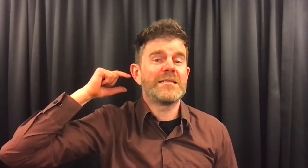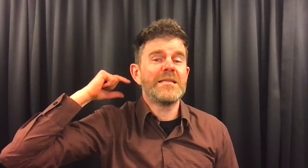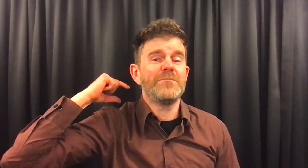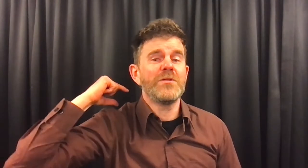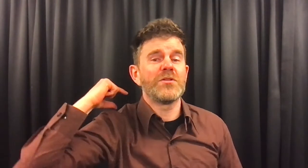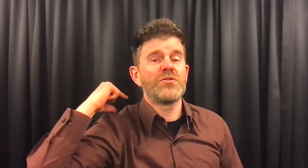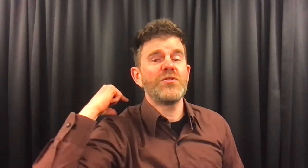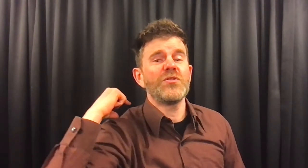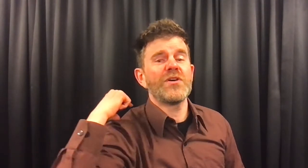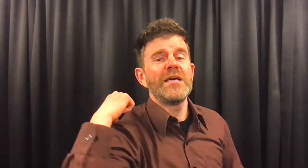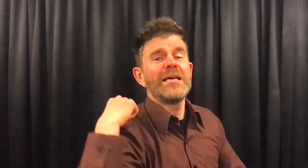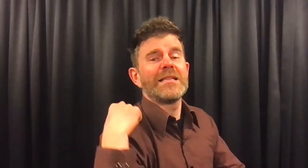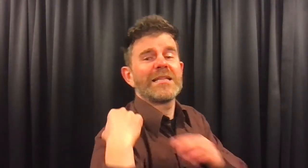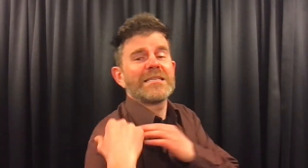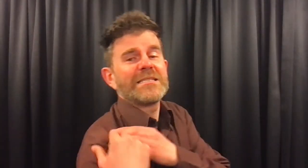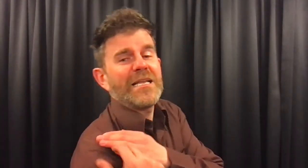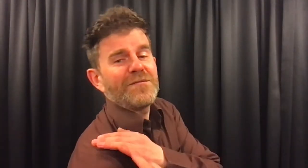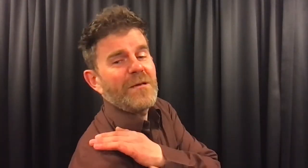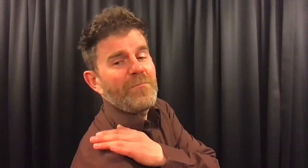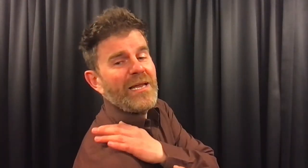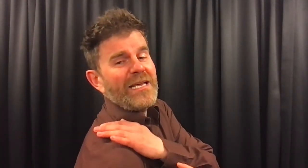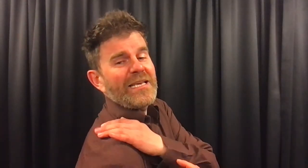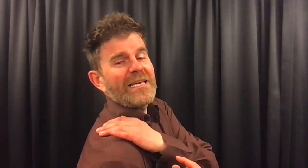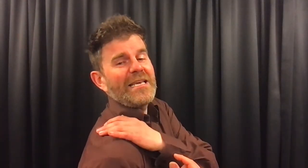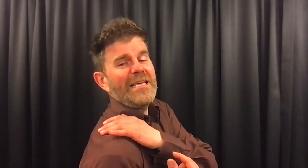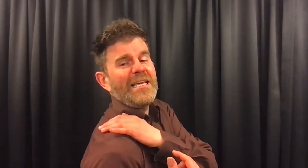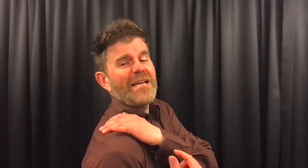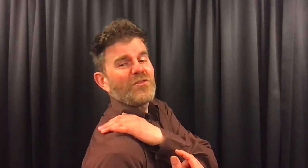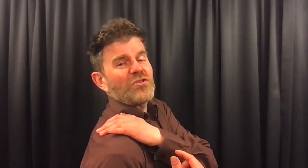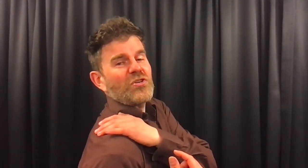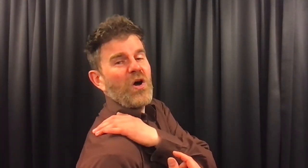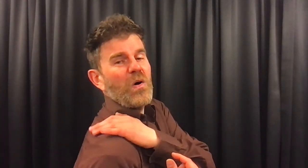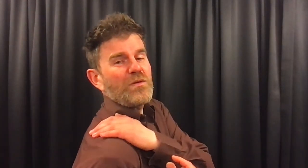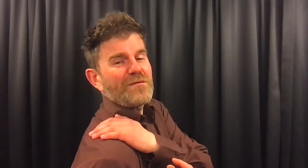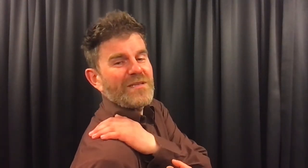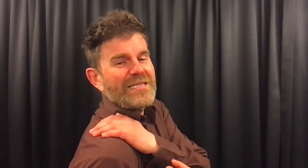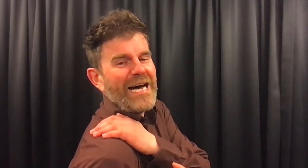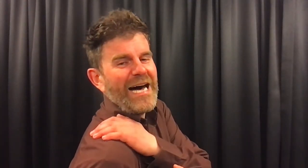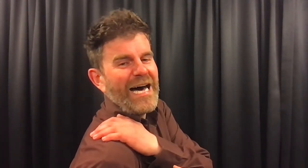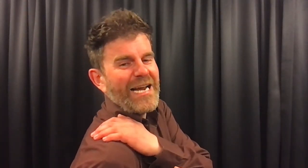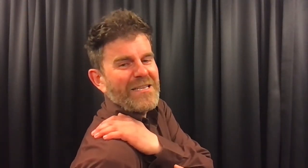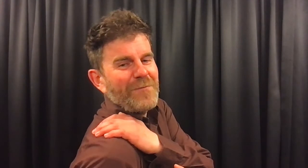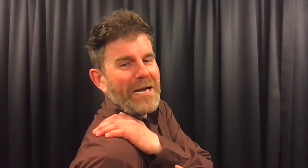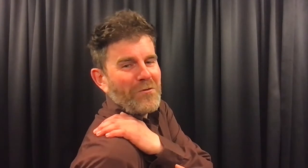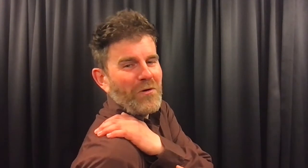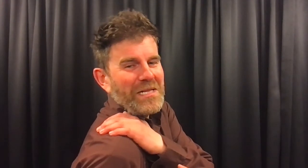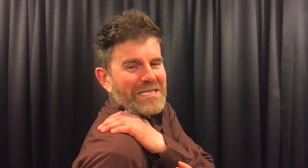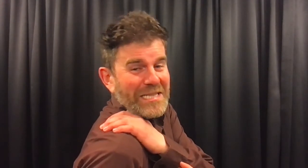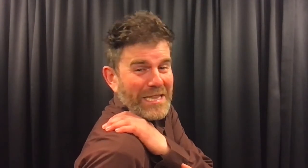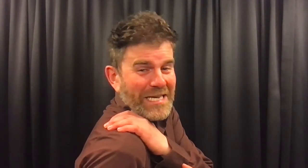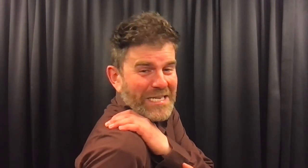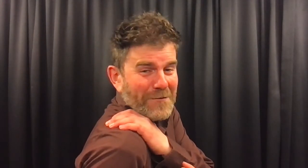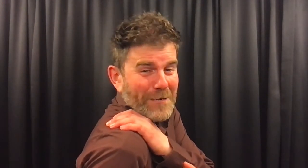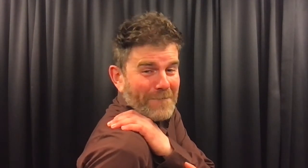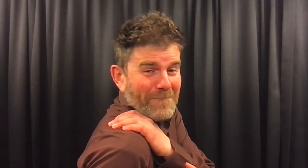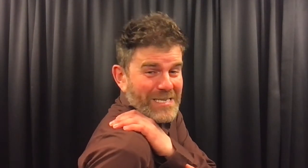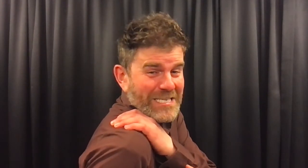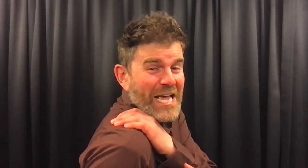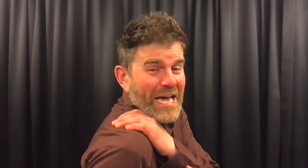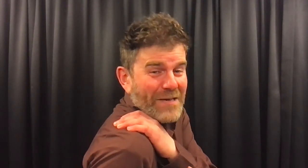trippelde terug naar datzelfde plekje hier aan de schouder van de arend. Waar het nog altijd lekker warm was. En hij